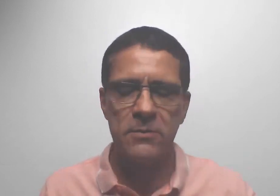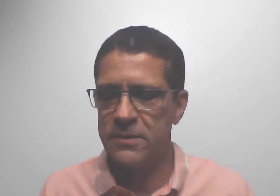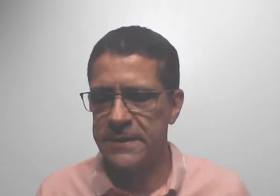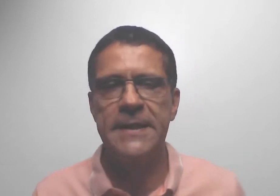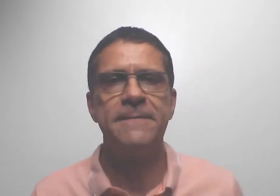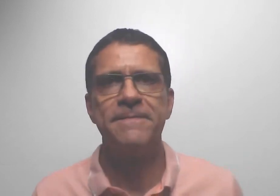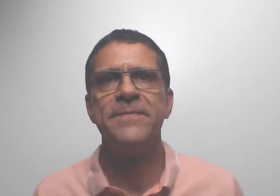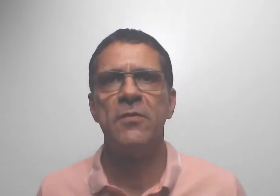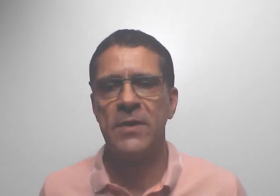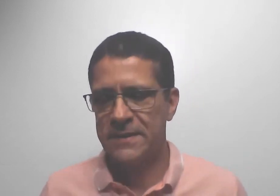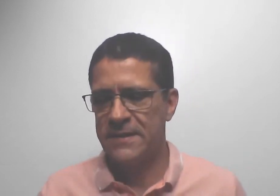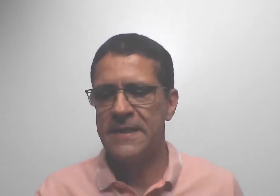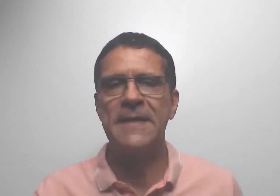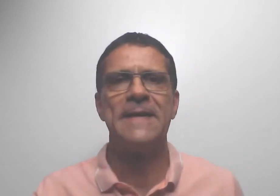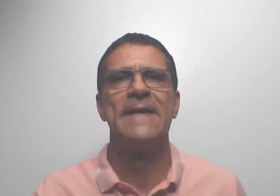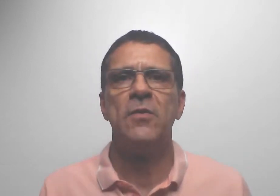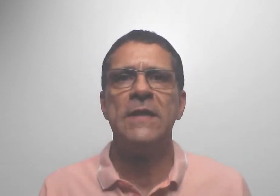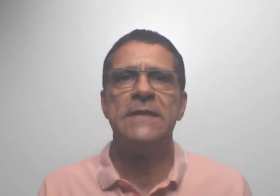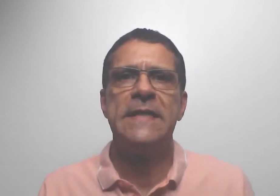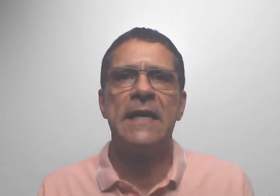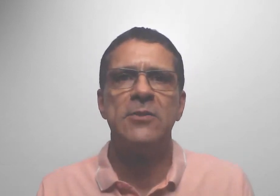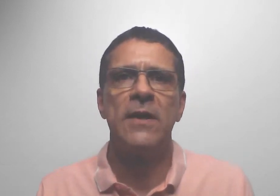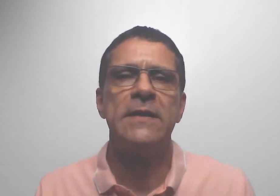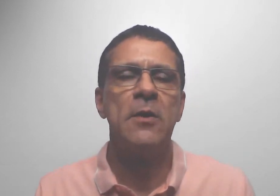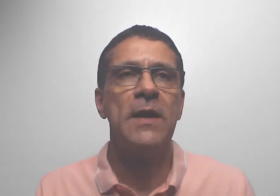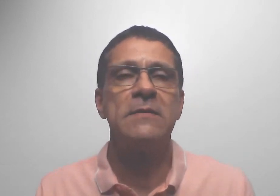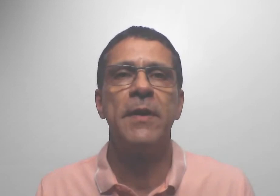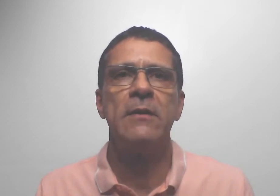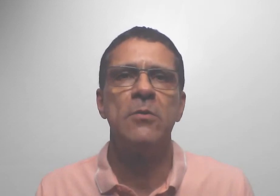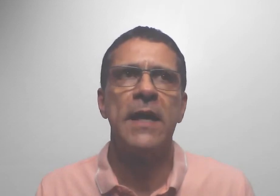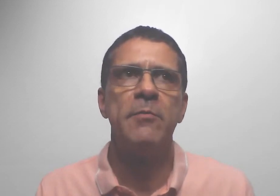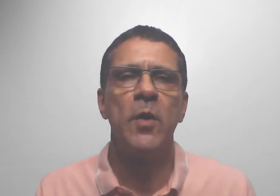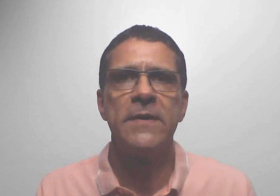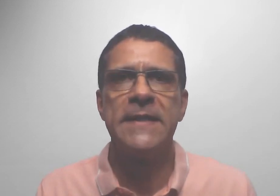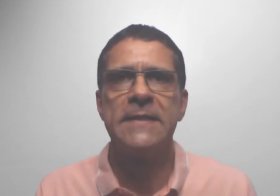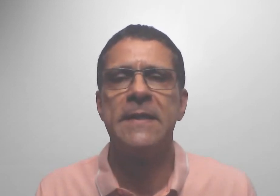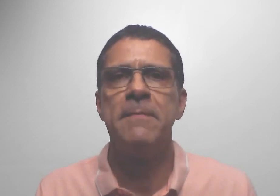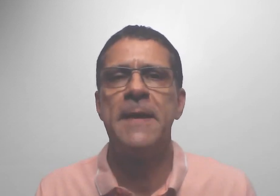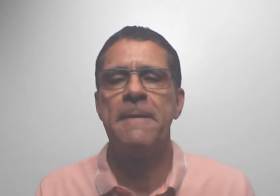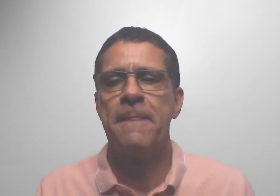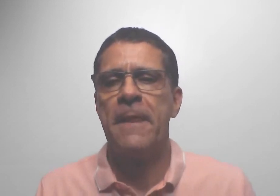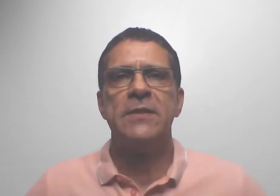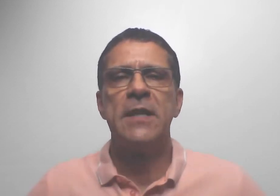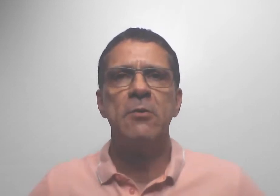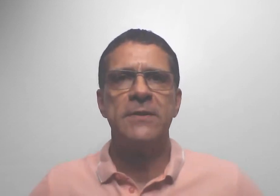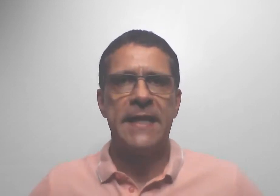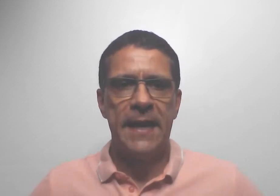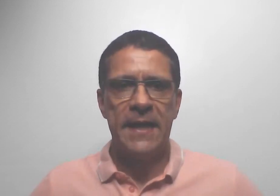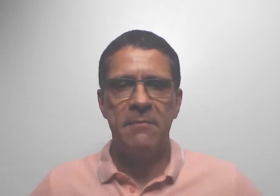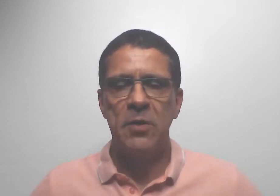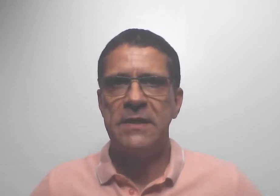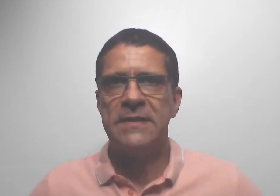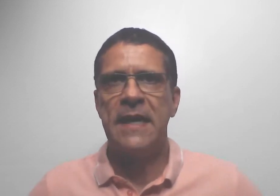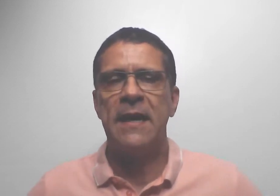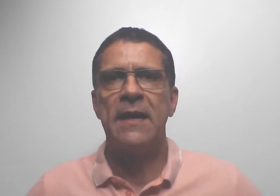mãos? Sim, influencia, influenciar. Só que tem um aspecto que é importante também. Se você consegue harmonizar,